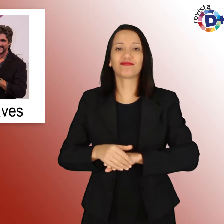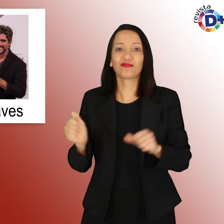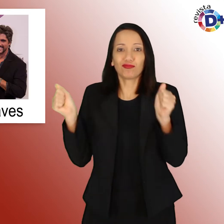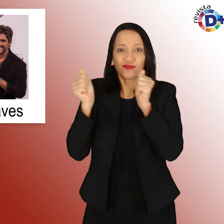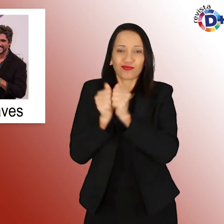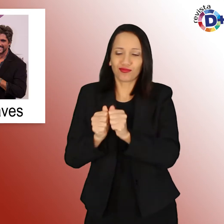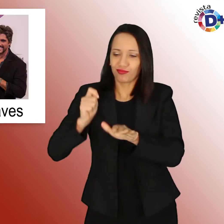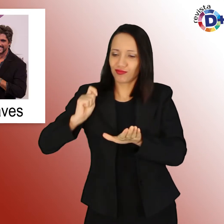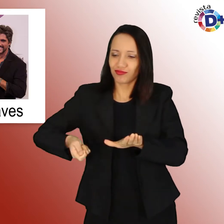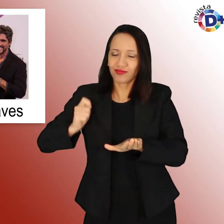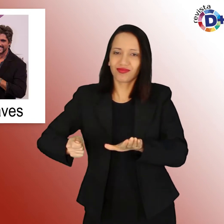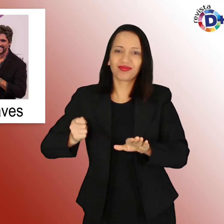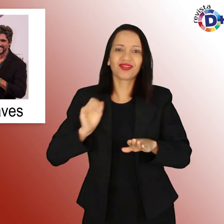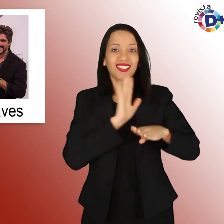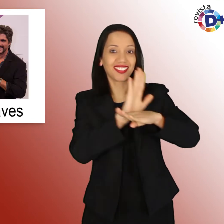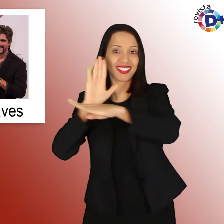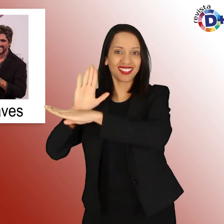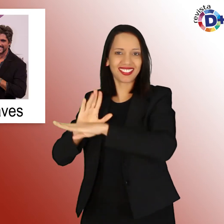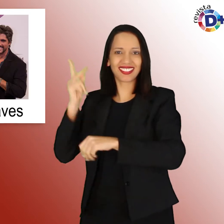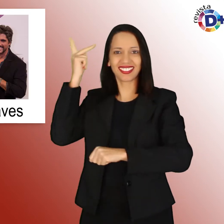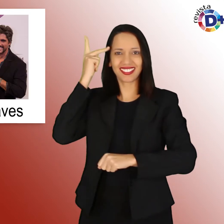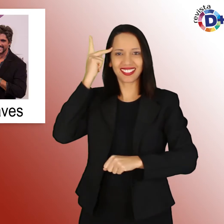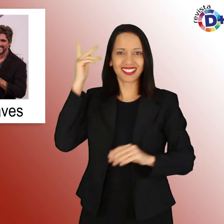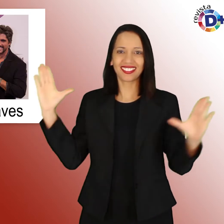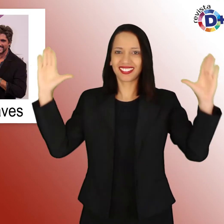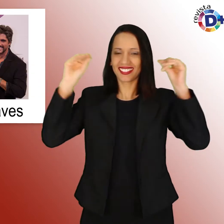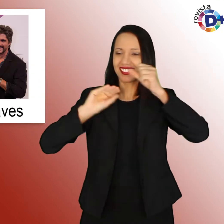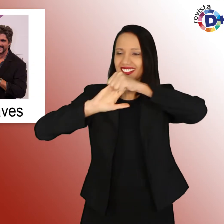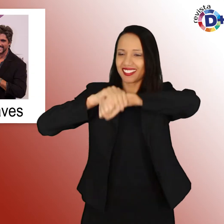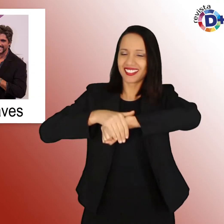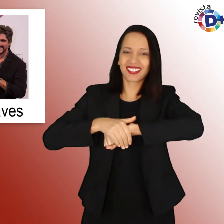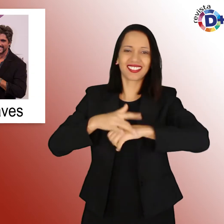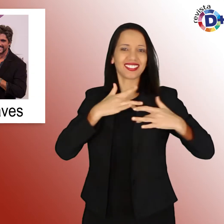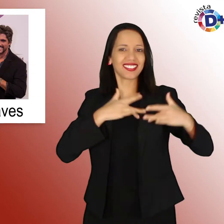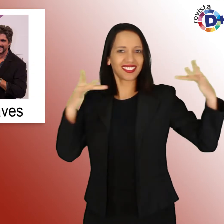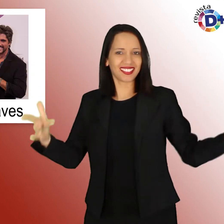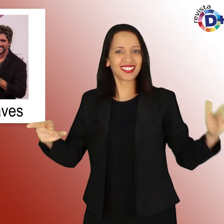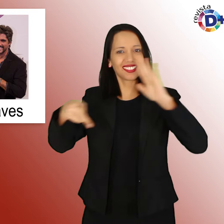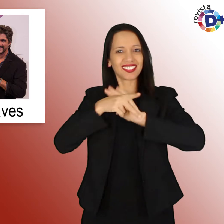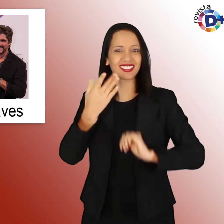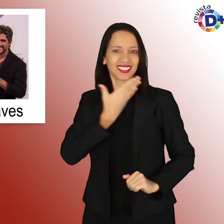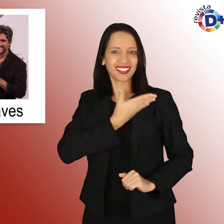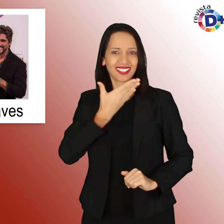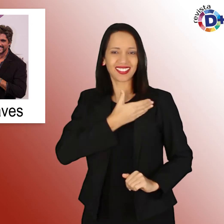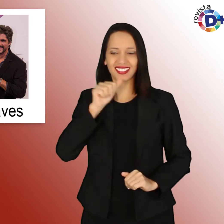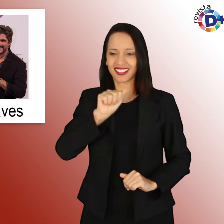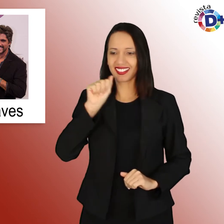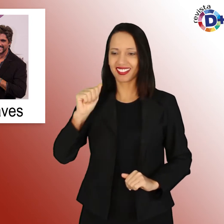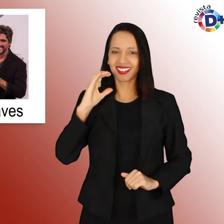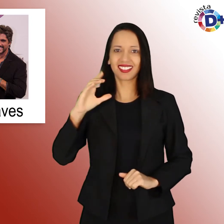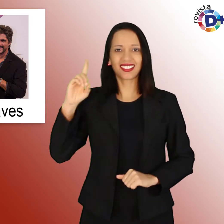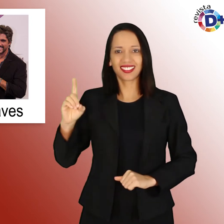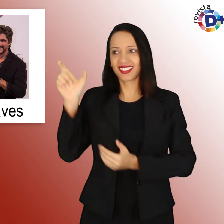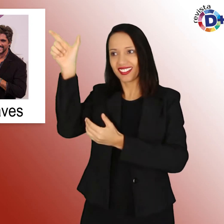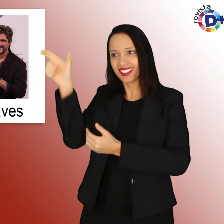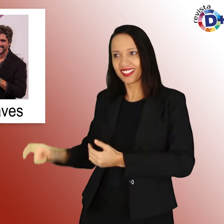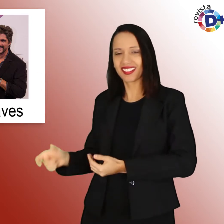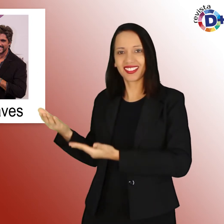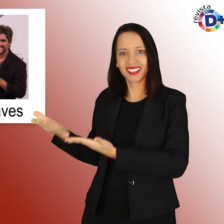Noite solidária dos amigos da AACD conta com presença de Eliana, Daniel, Léo